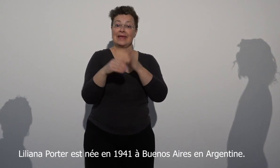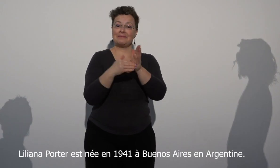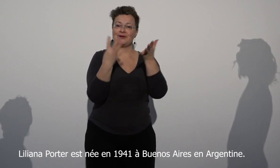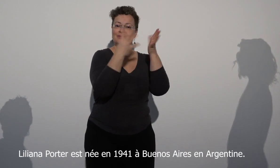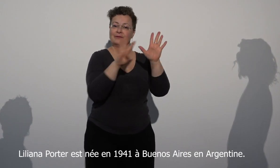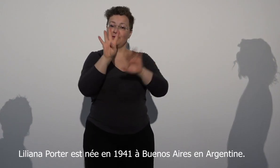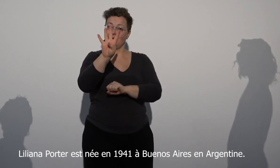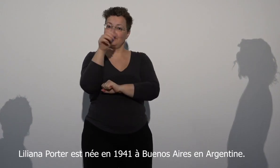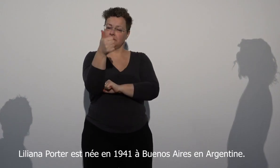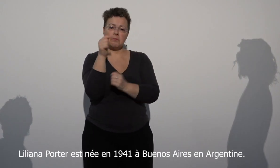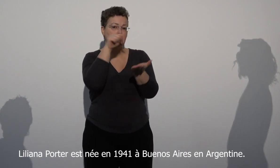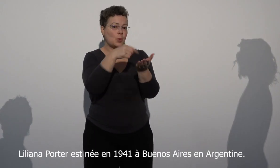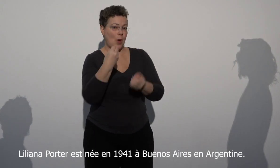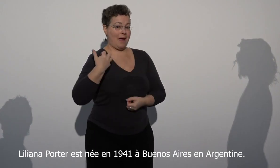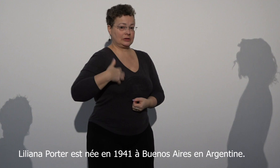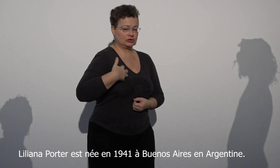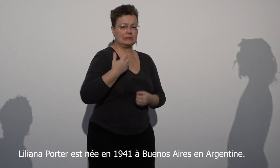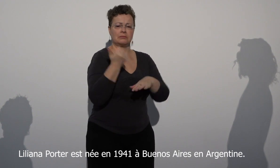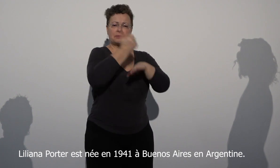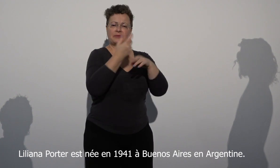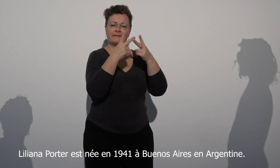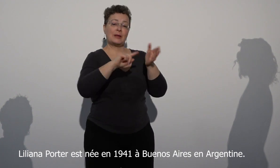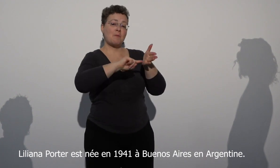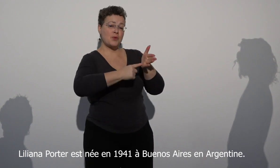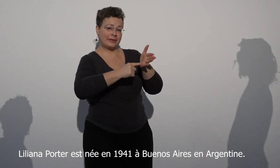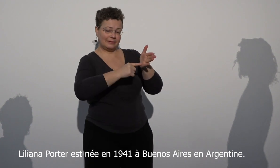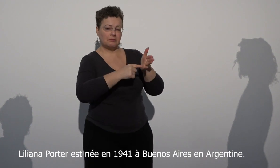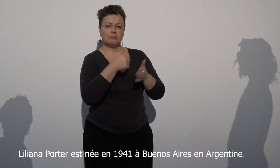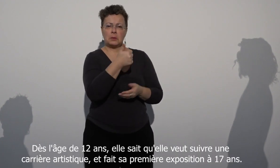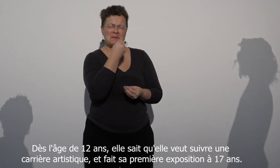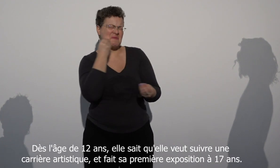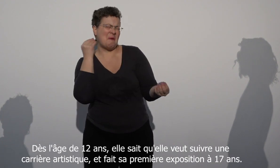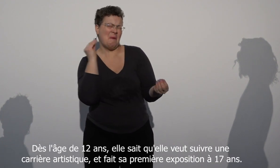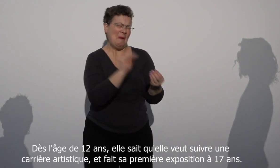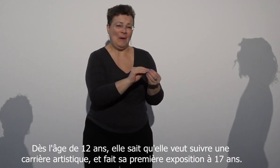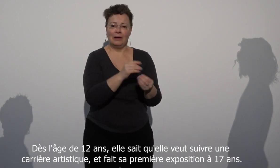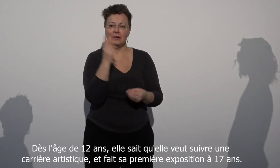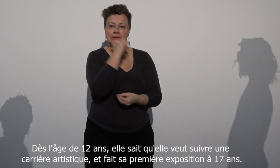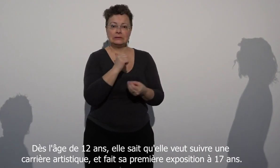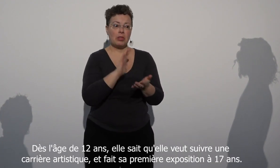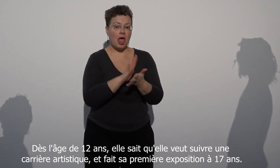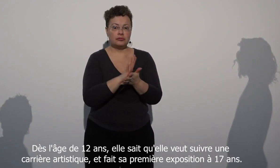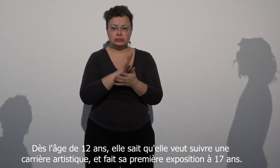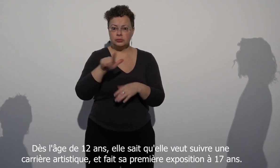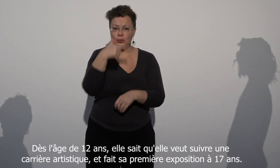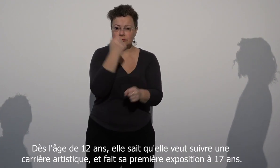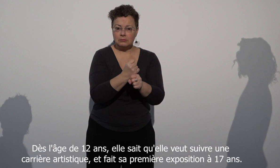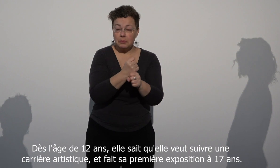Liliana Porter est née en 1941 à Buenos Aires en Argentine. Dès l'âge de 12 ans, elle sait qu'elle veut suivre une